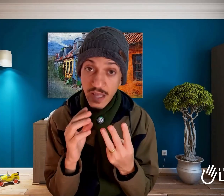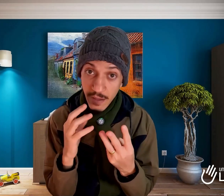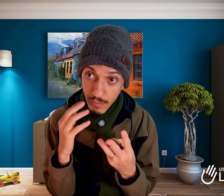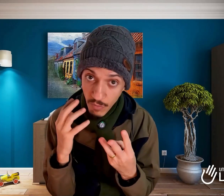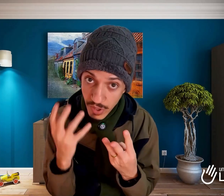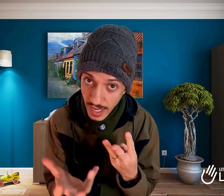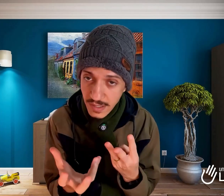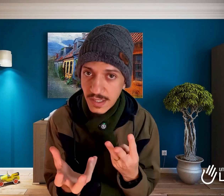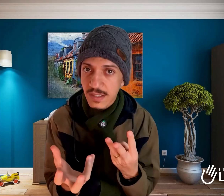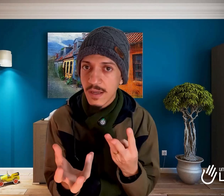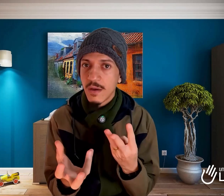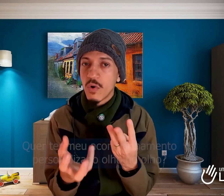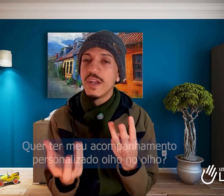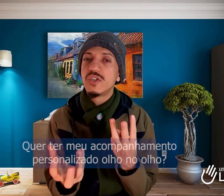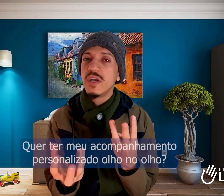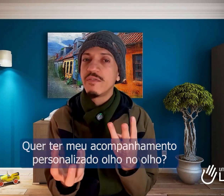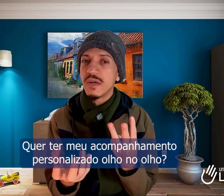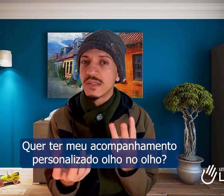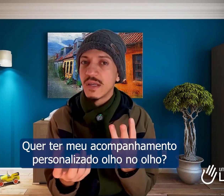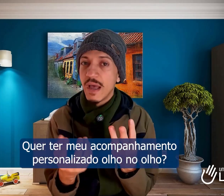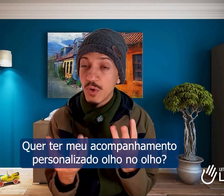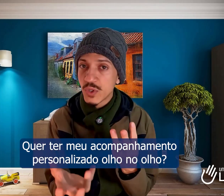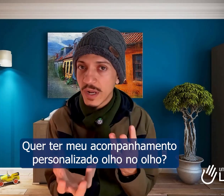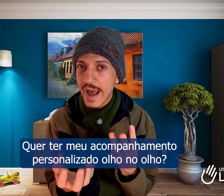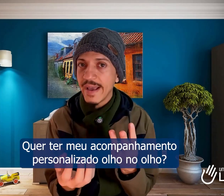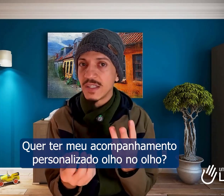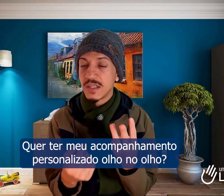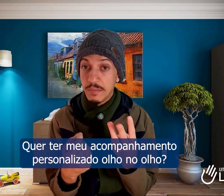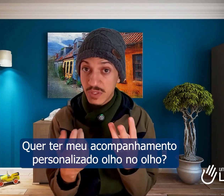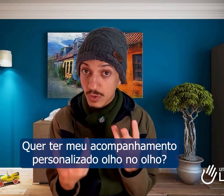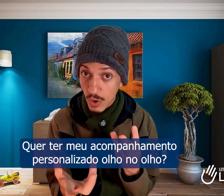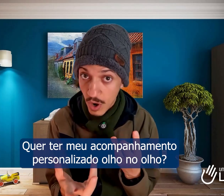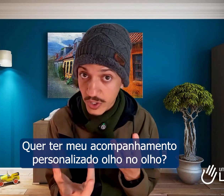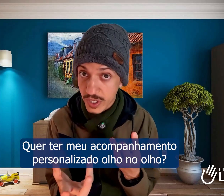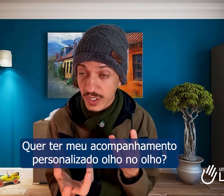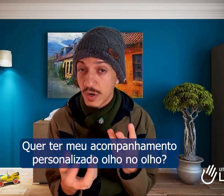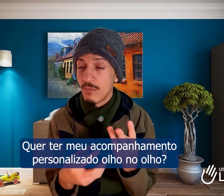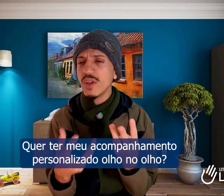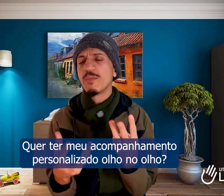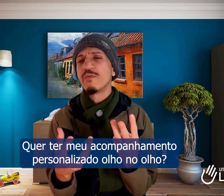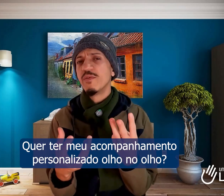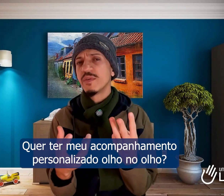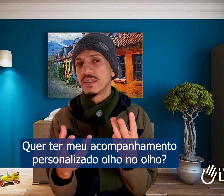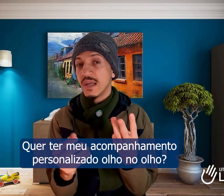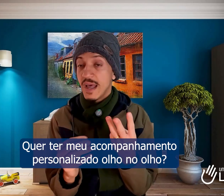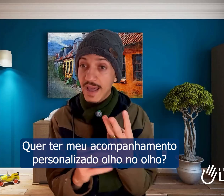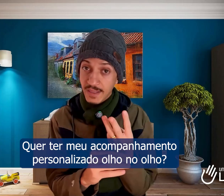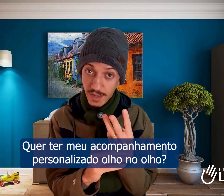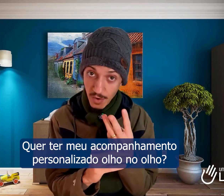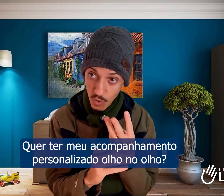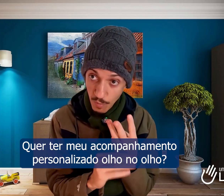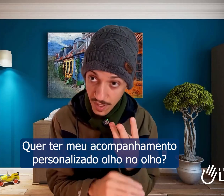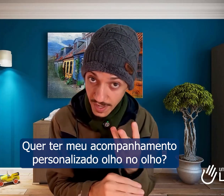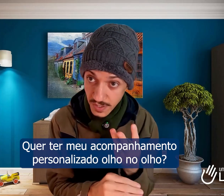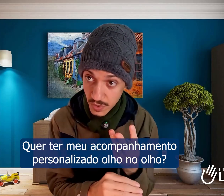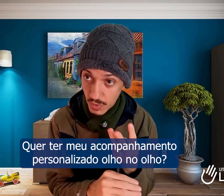mudanças cognitivas, emocionais, psicológicas, muito profundas, entre uma criança surda,